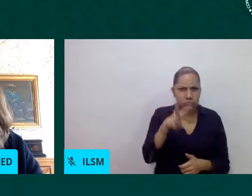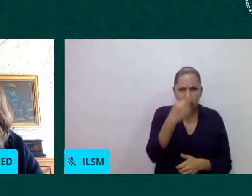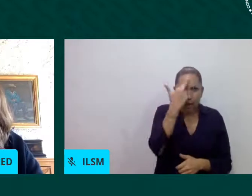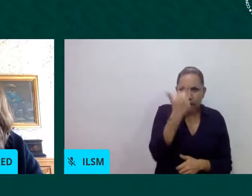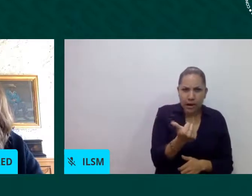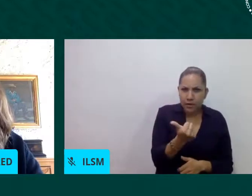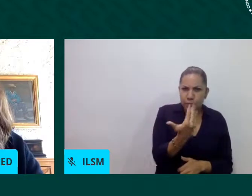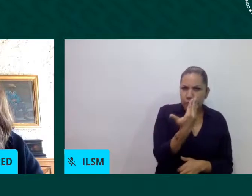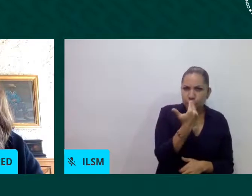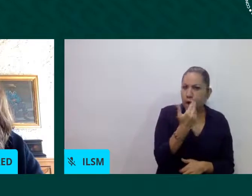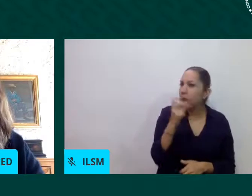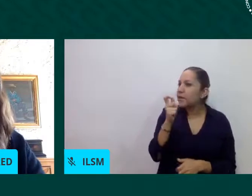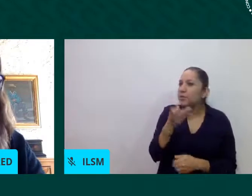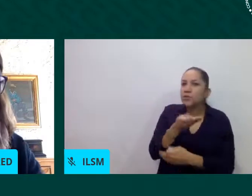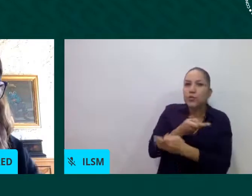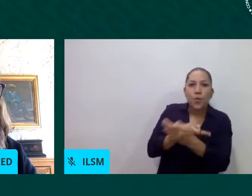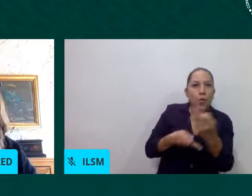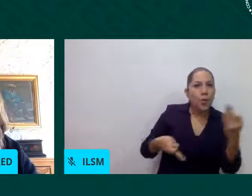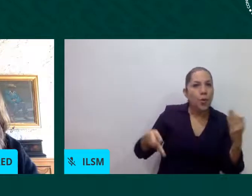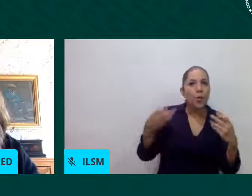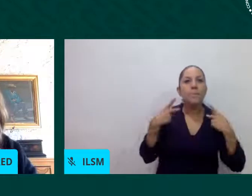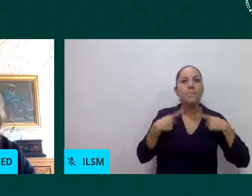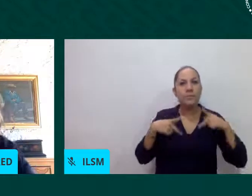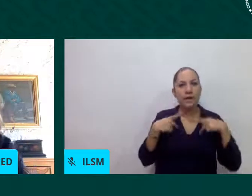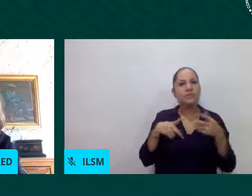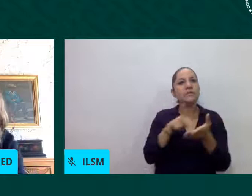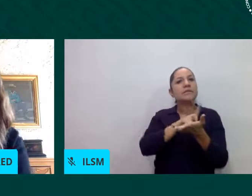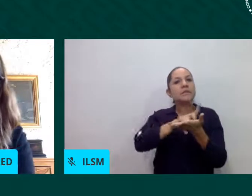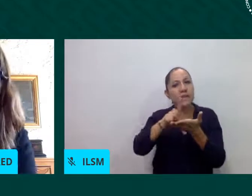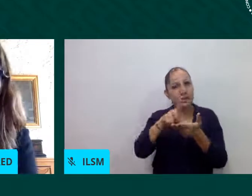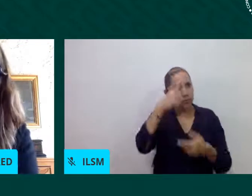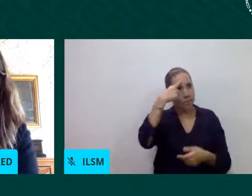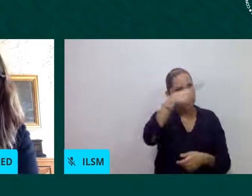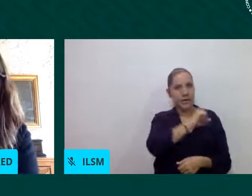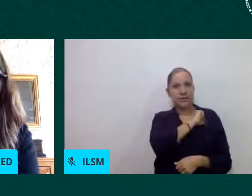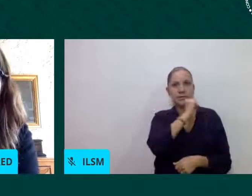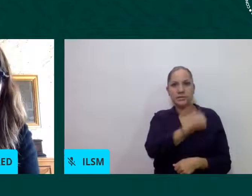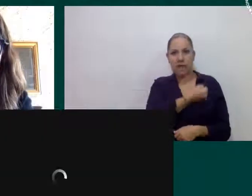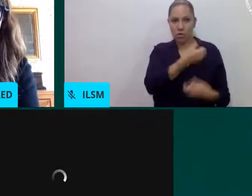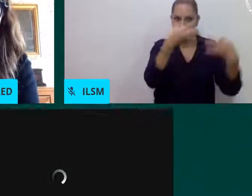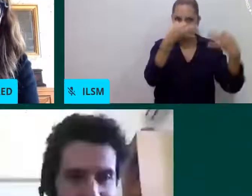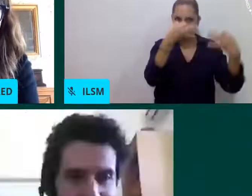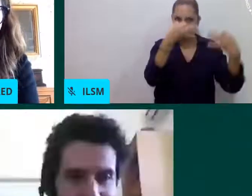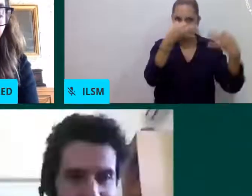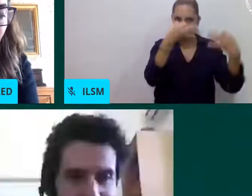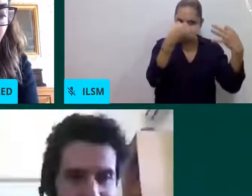disfrutar del mejor nivel de salud y bueno pues con esto concluyo muchísimas gracias gracias Andrés